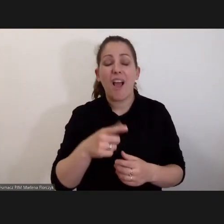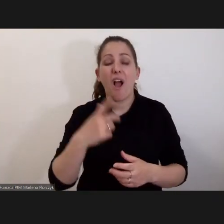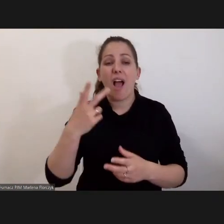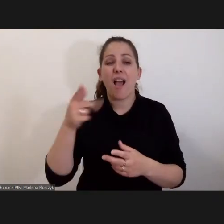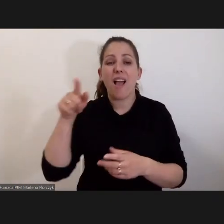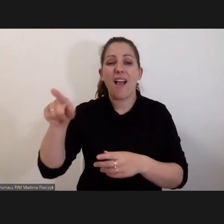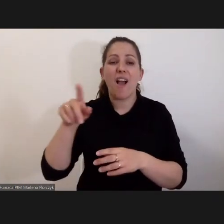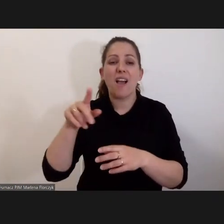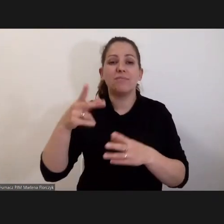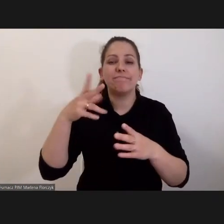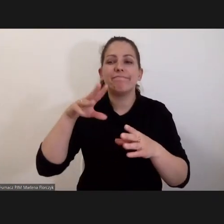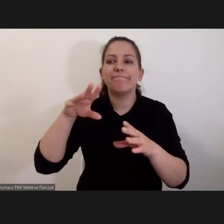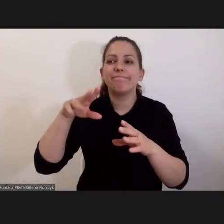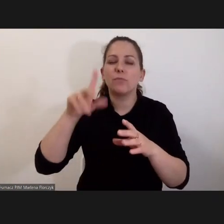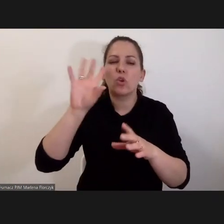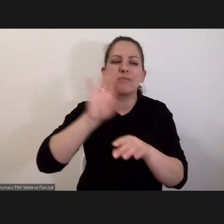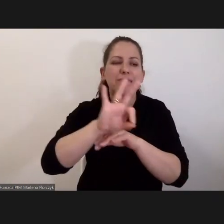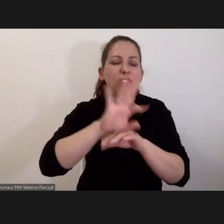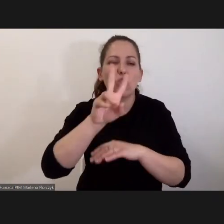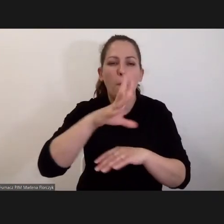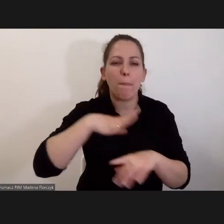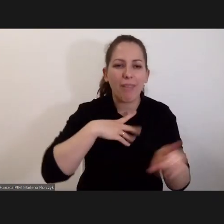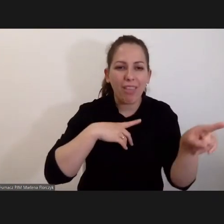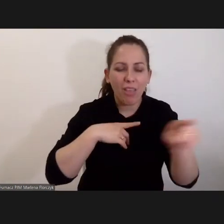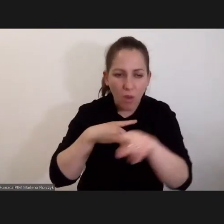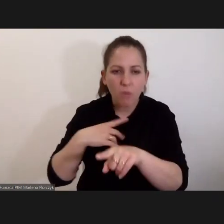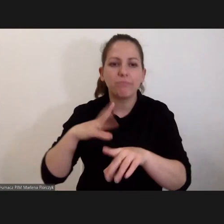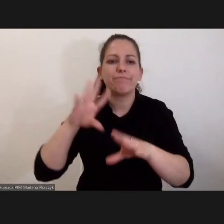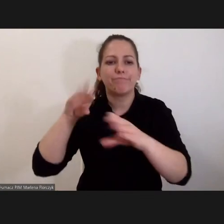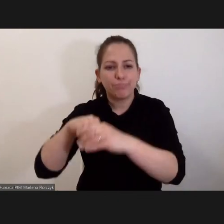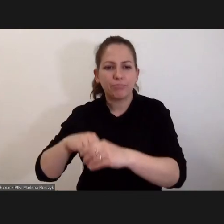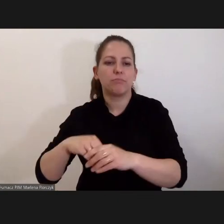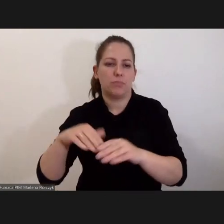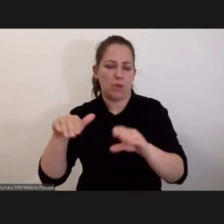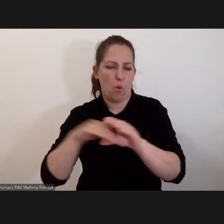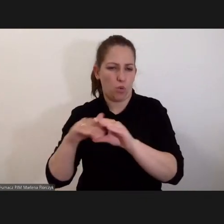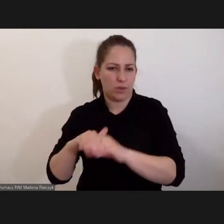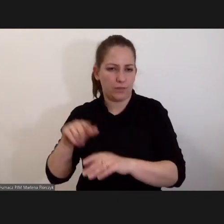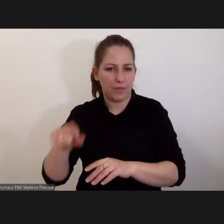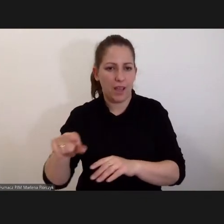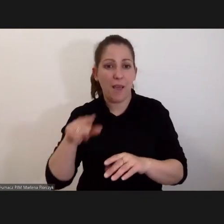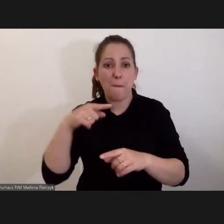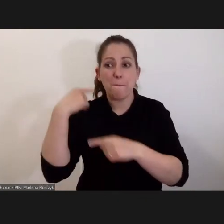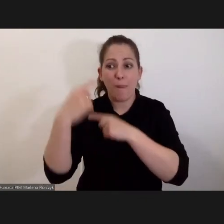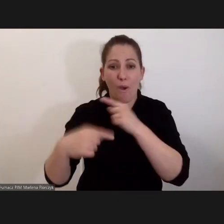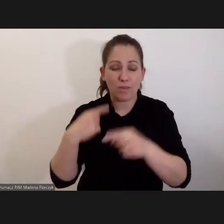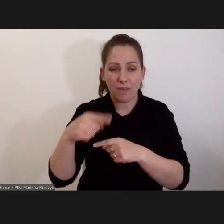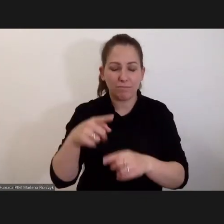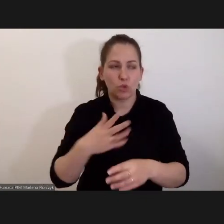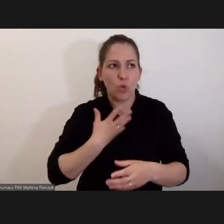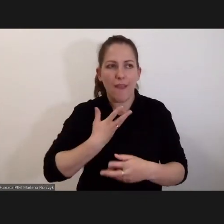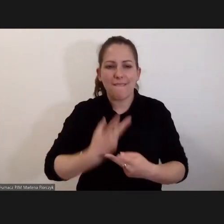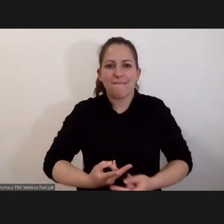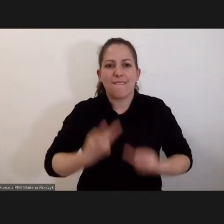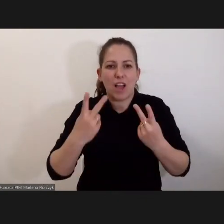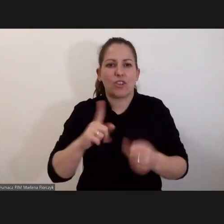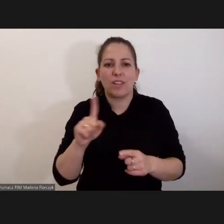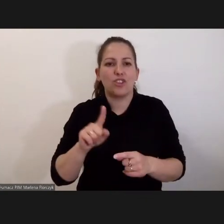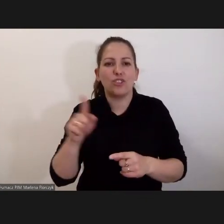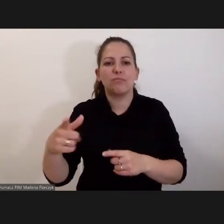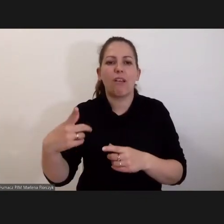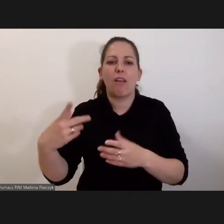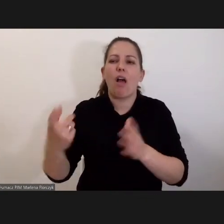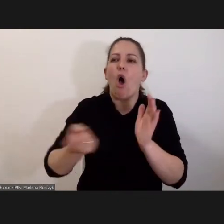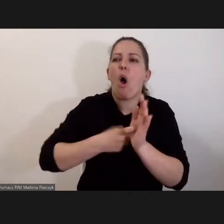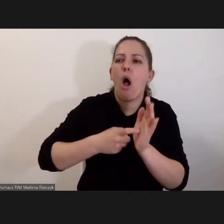uczestniczą w postępowaniu i wydaje mi się, że czasem dla nich to uczestnictwo w tym postępowaniu jest ważniejsze niż uzyskanie reparacji, czy